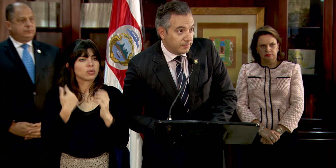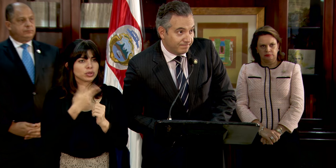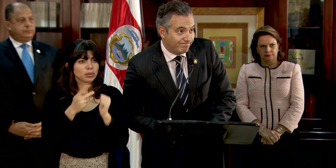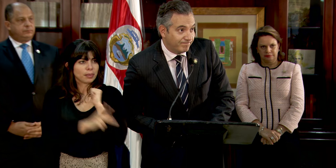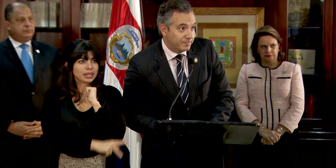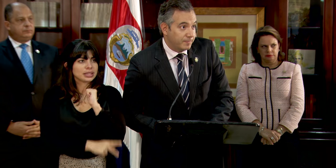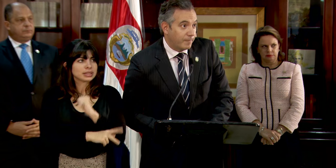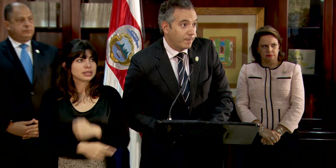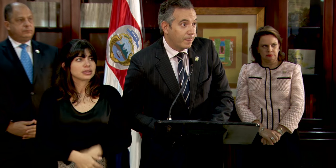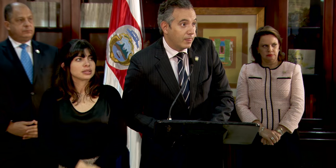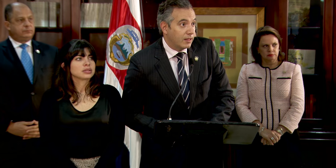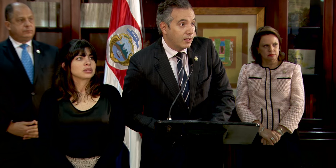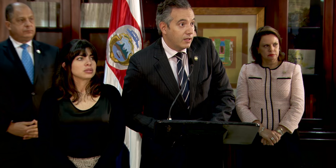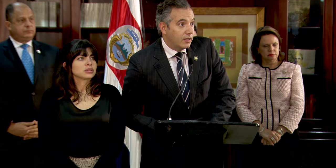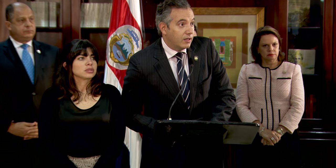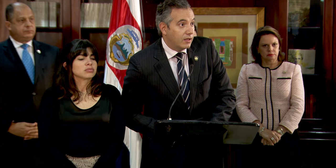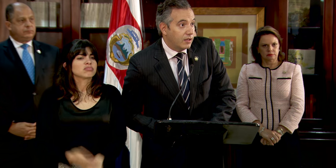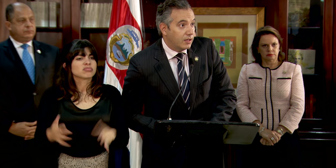nuestro país.